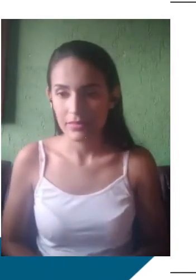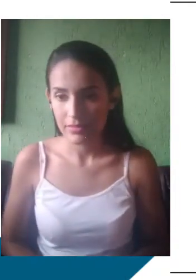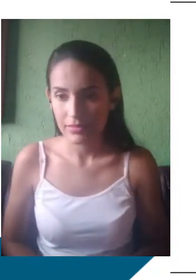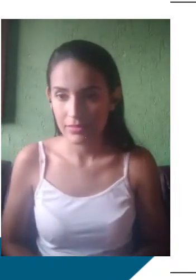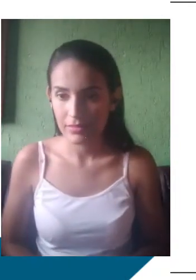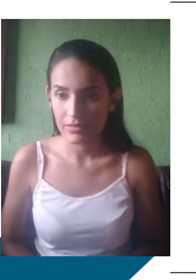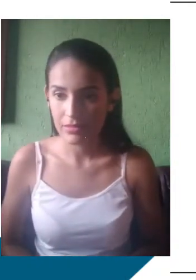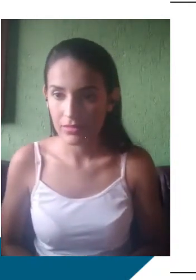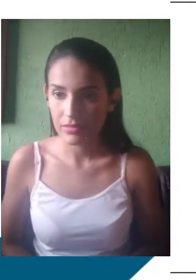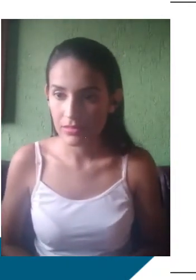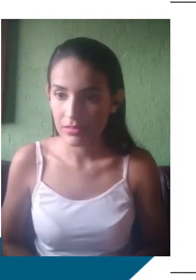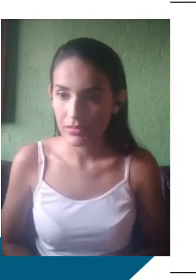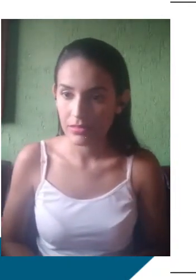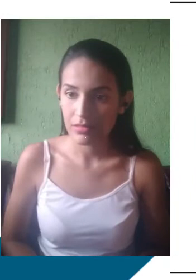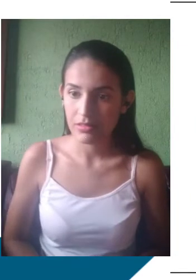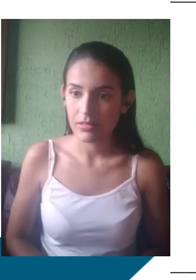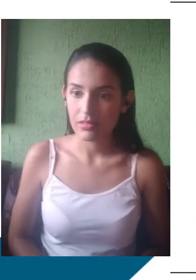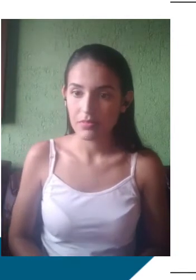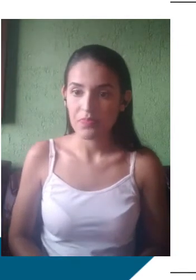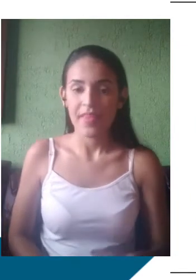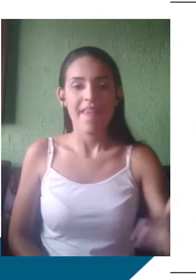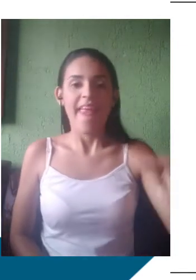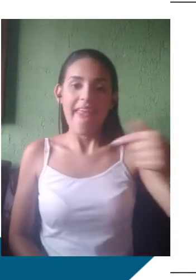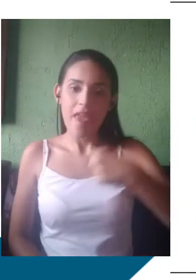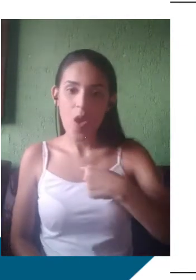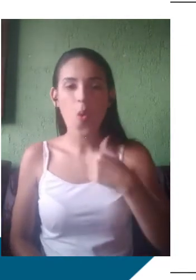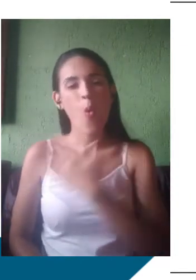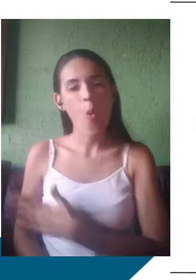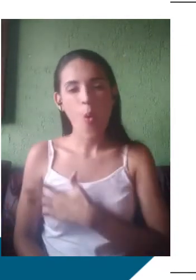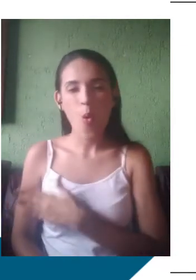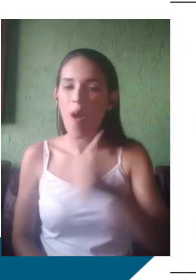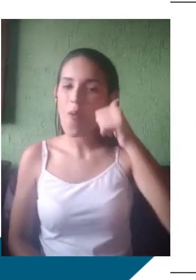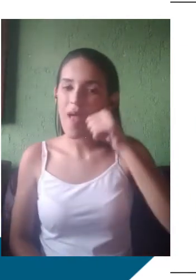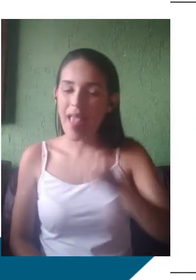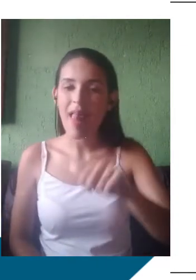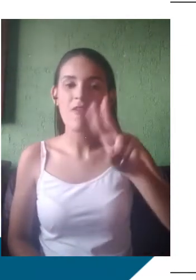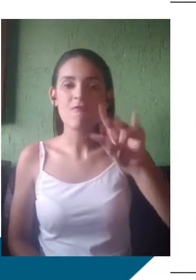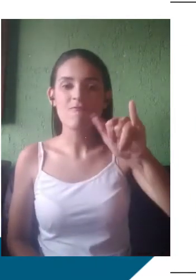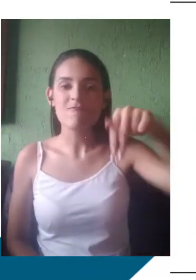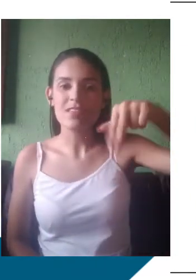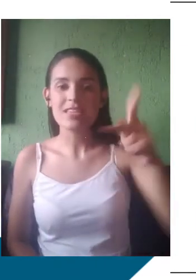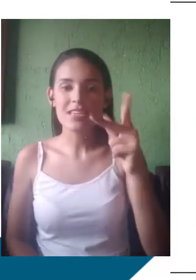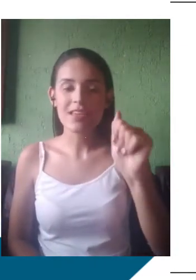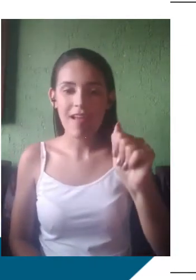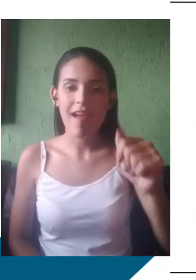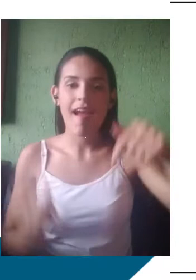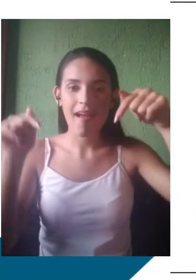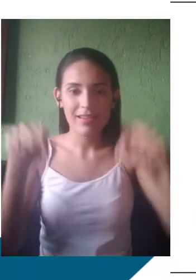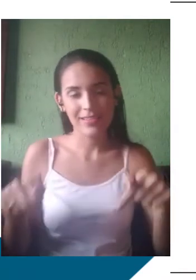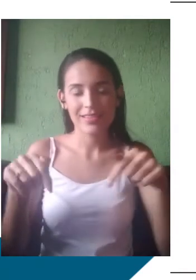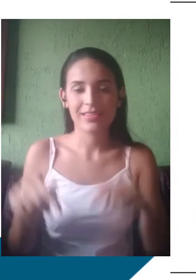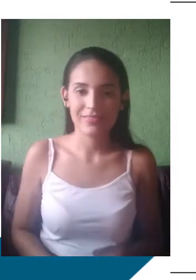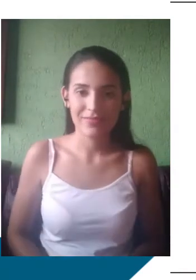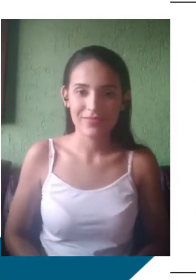eu gostava que ela vinha aqui, em vez de eu gostaria que ela viesse aqui. Ou a conjugação verbal variando